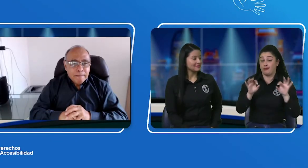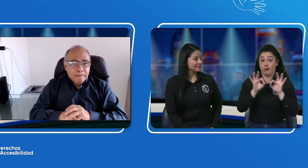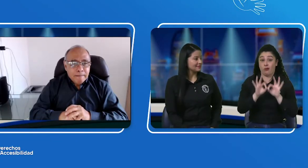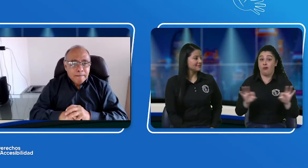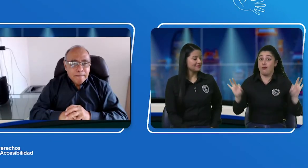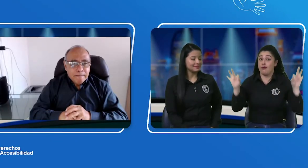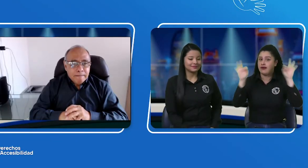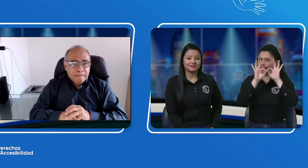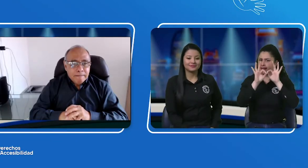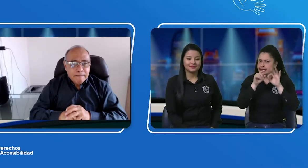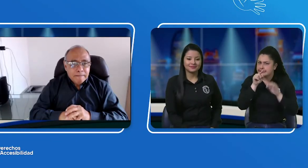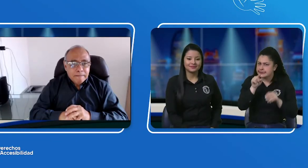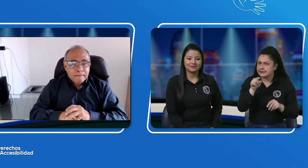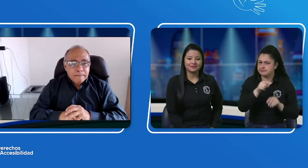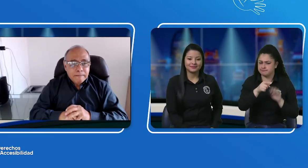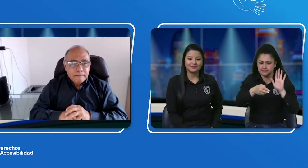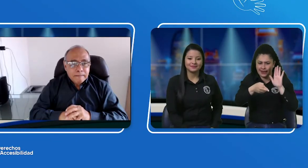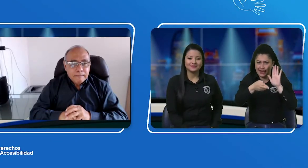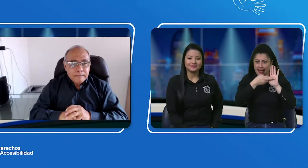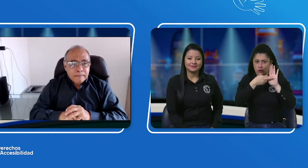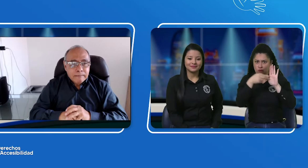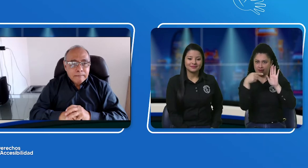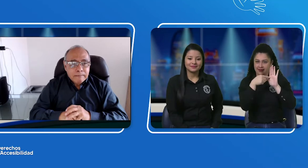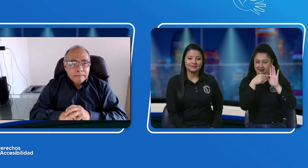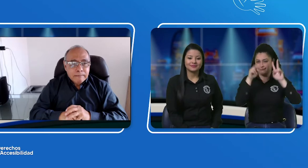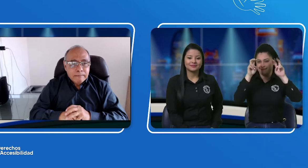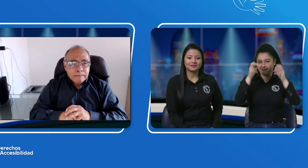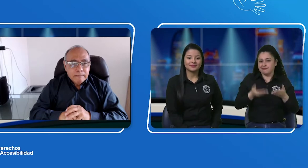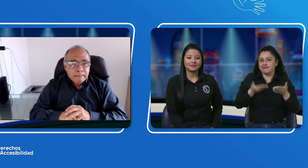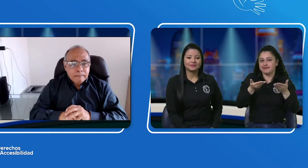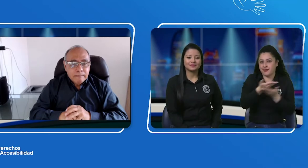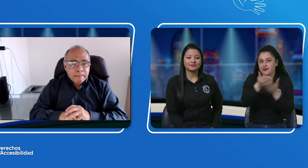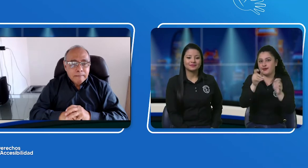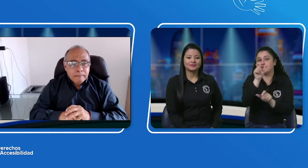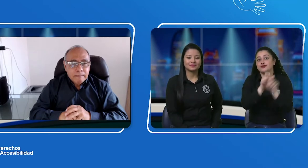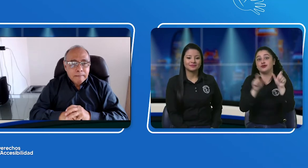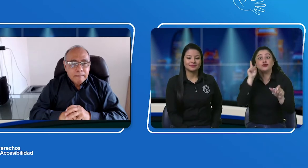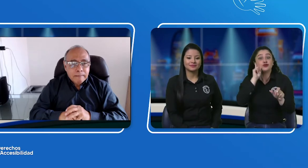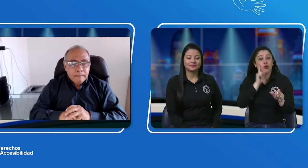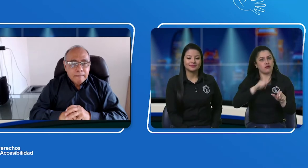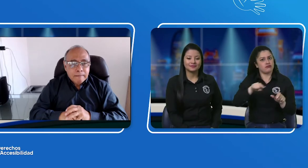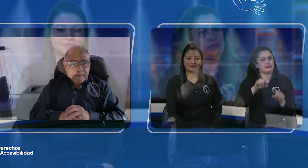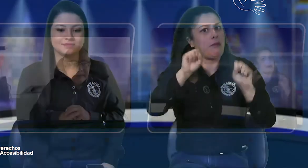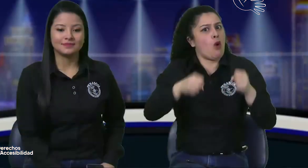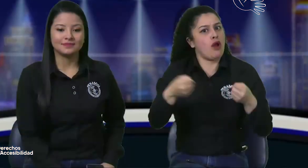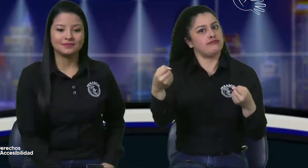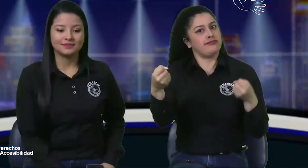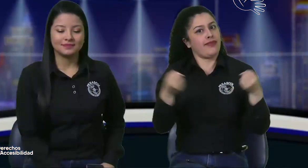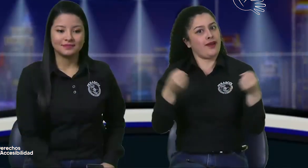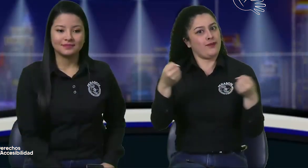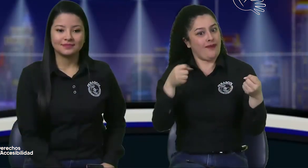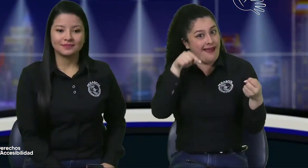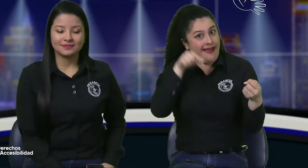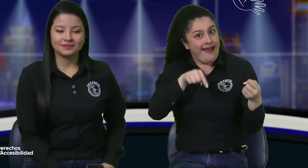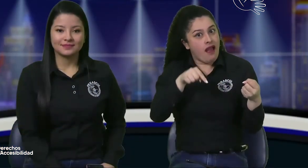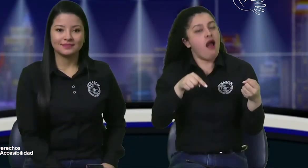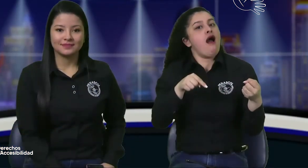¿qué tema tan importante? esta resolución pues que le da a las personas sordas la posibilidad de tener ese